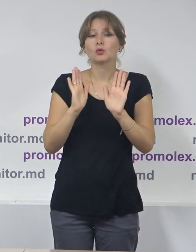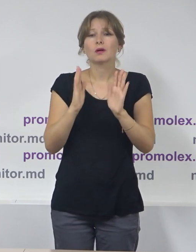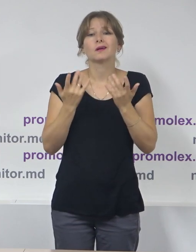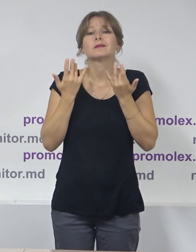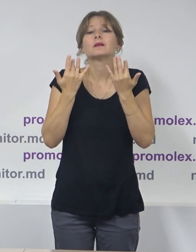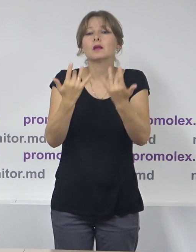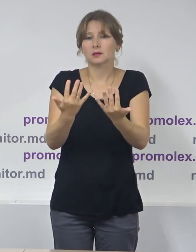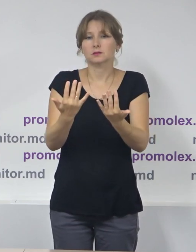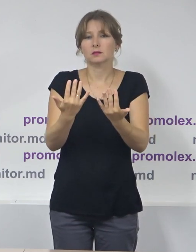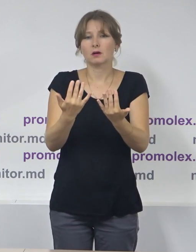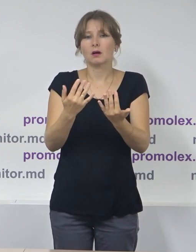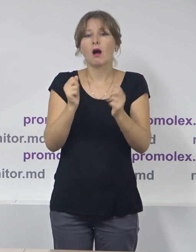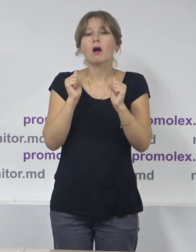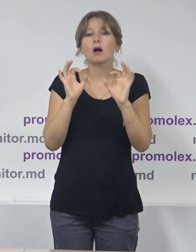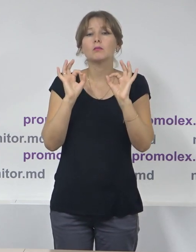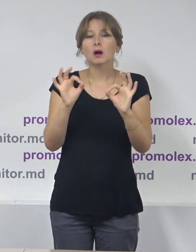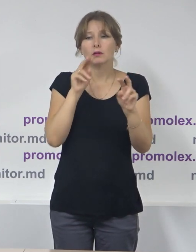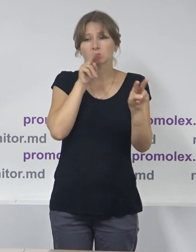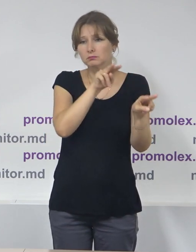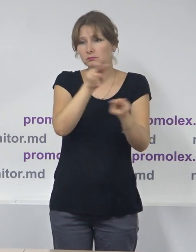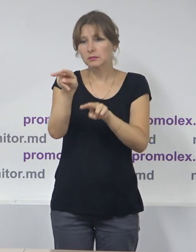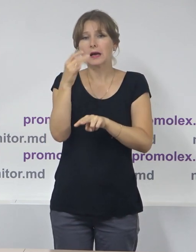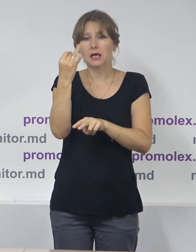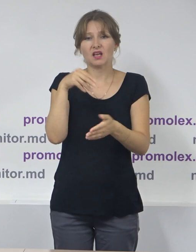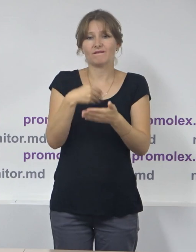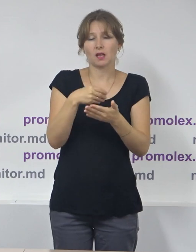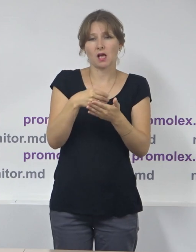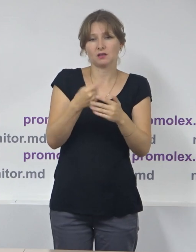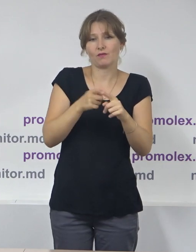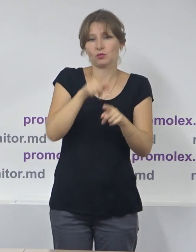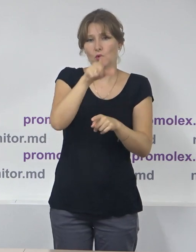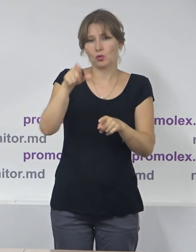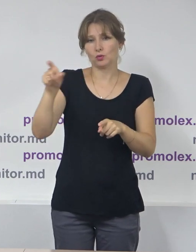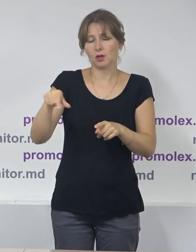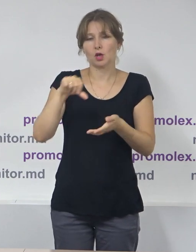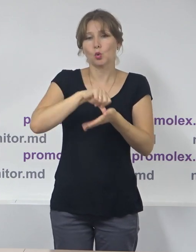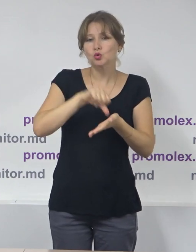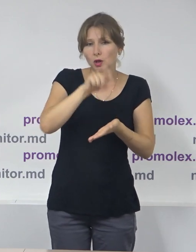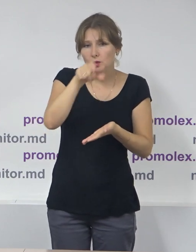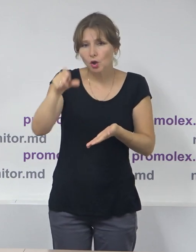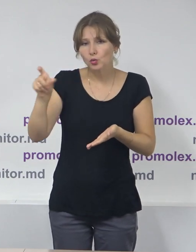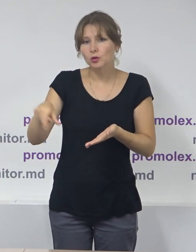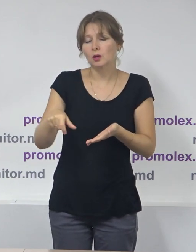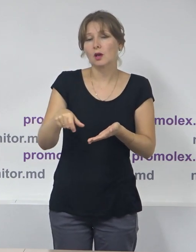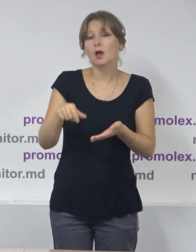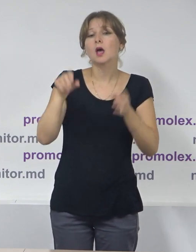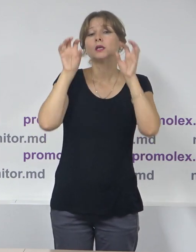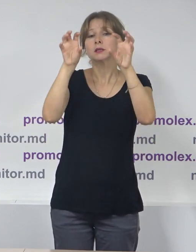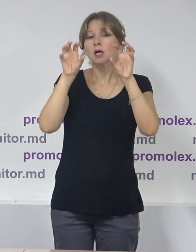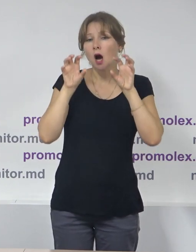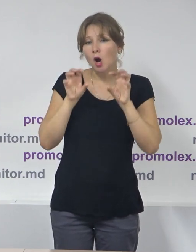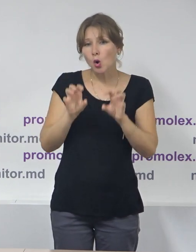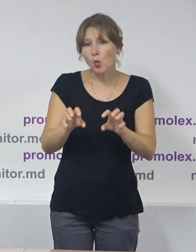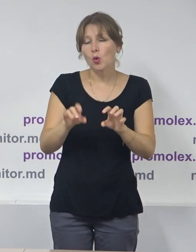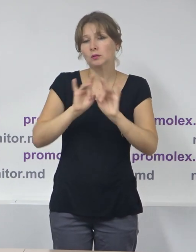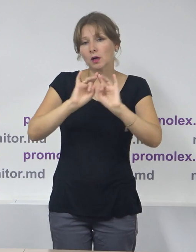metodologice privind monitorizarea finanțării grupurilor de inițiativă și a concurenților electorale. Am vorbit despre cadrul legal specific acestui